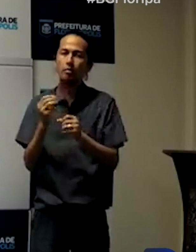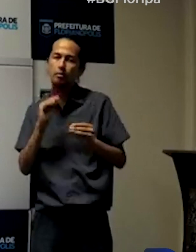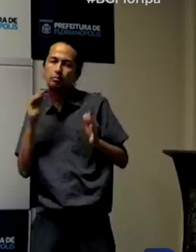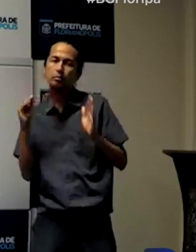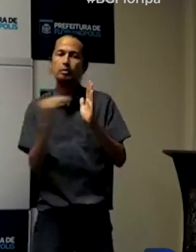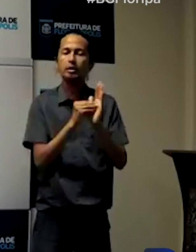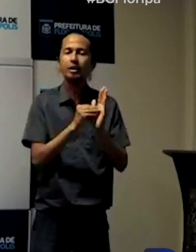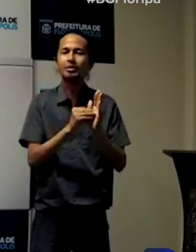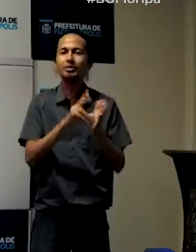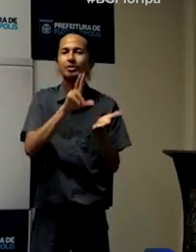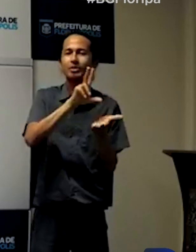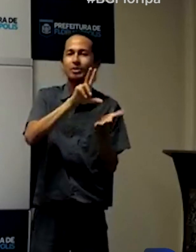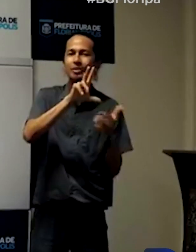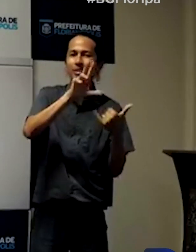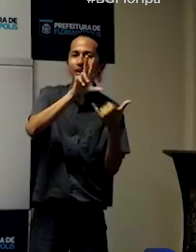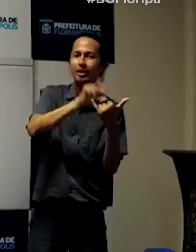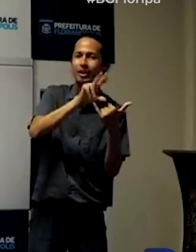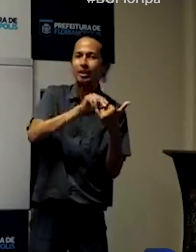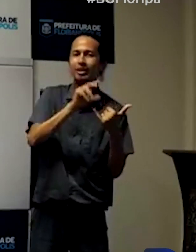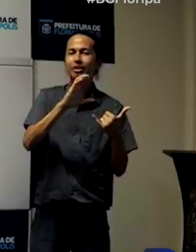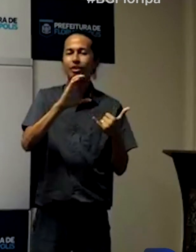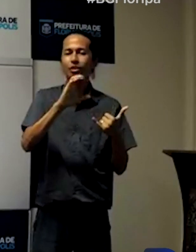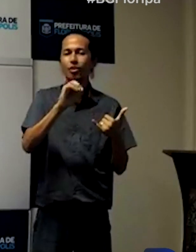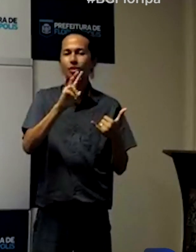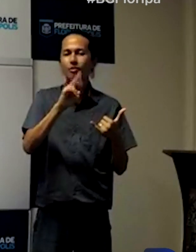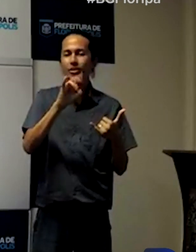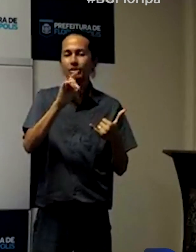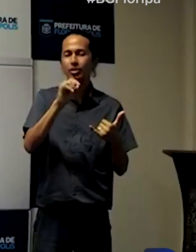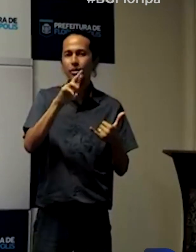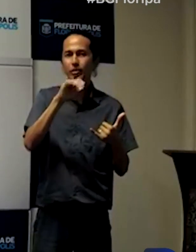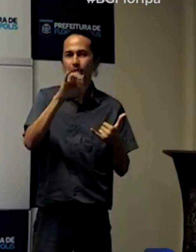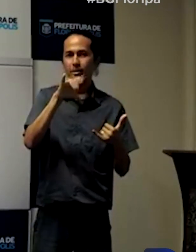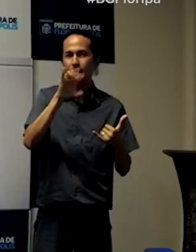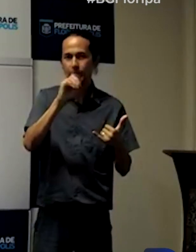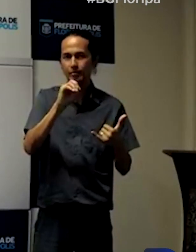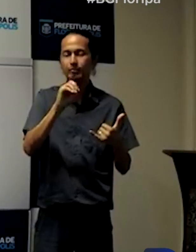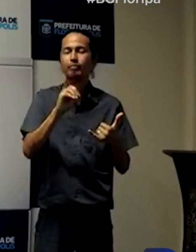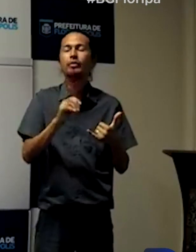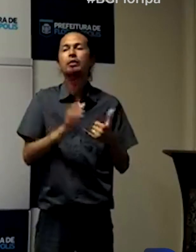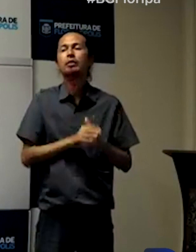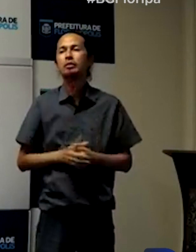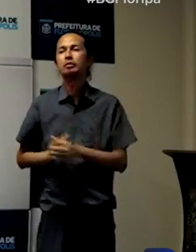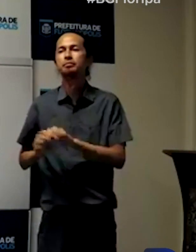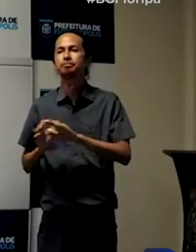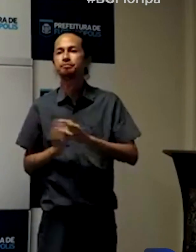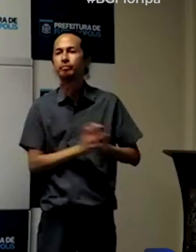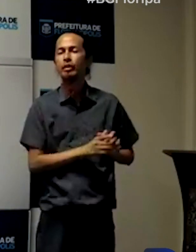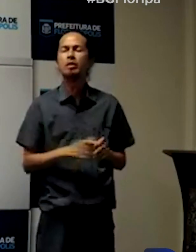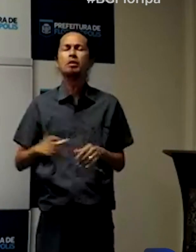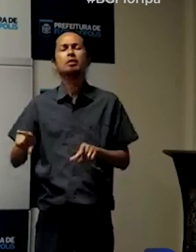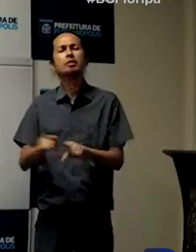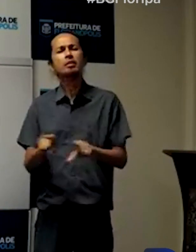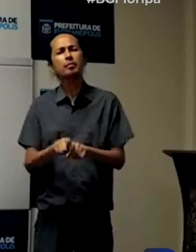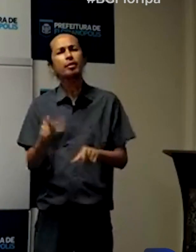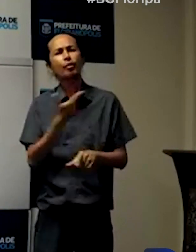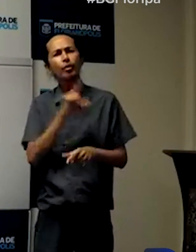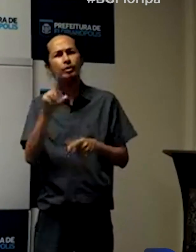é a letalidade. Por que o pessoal diz não chama de mortalidade, chama de letalidade? O nome técnico é esse.